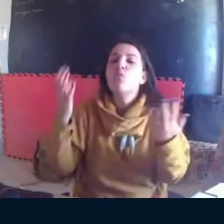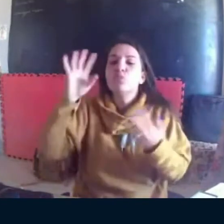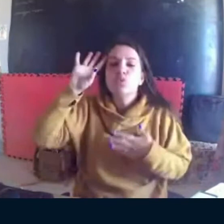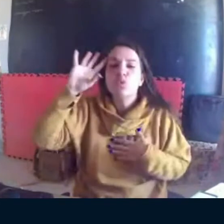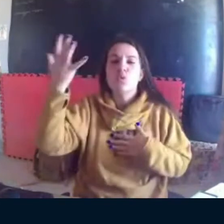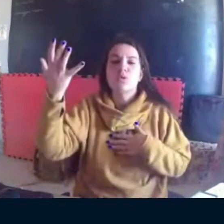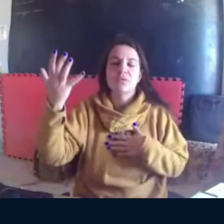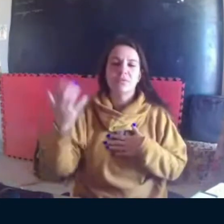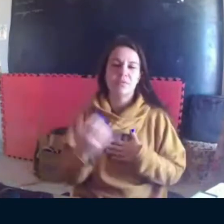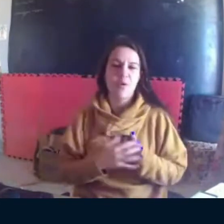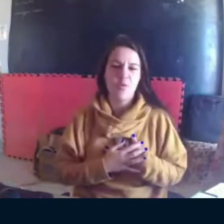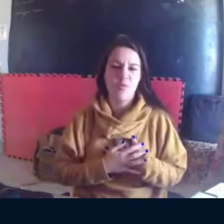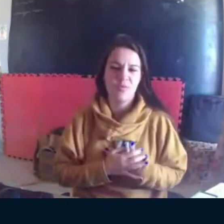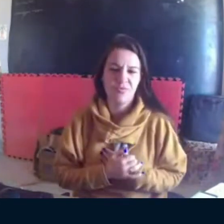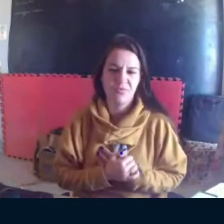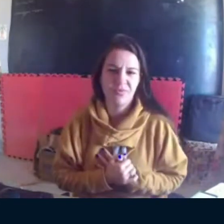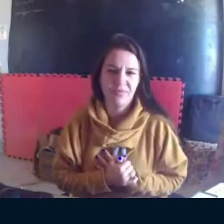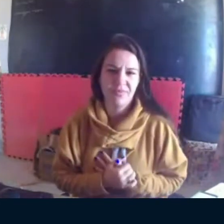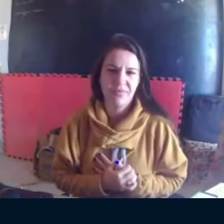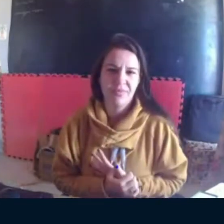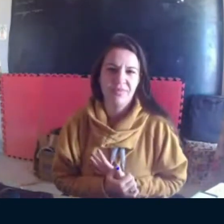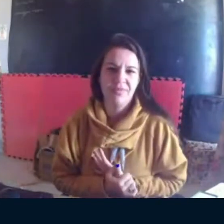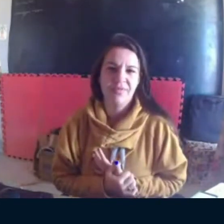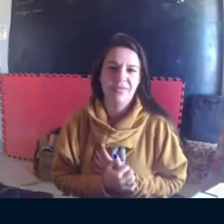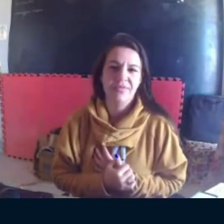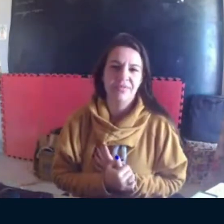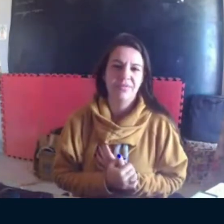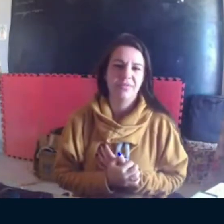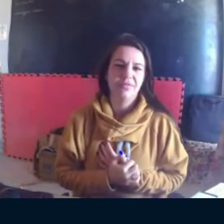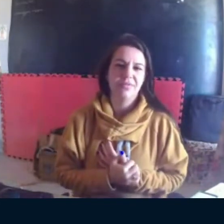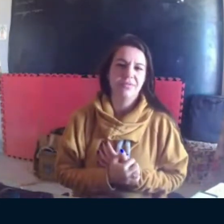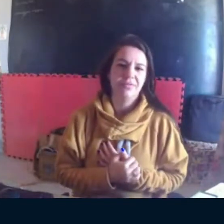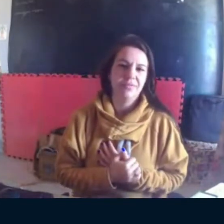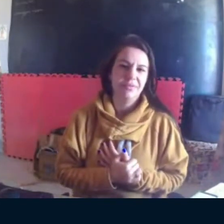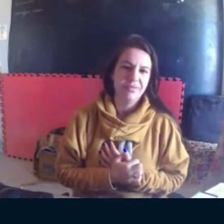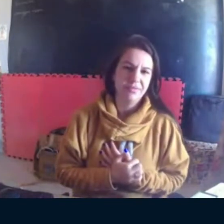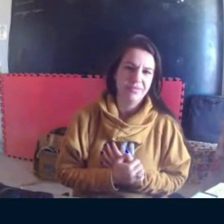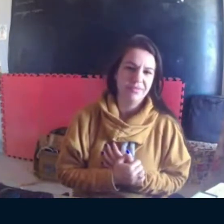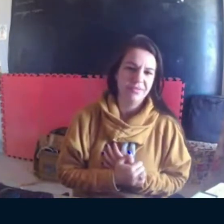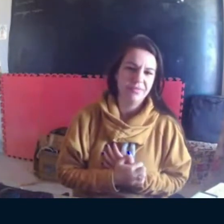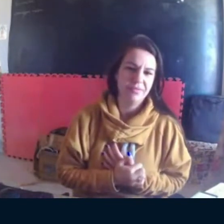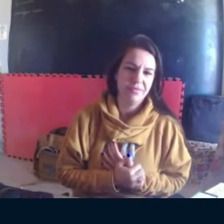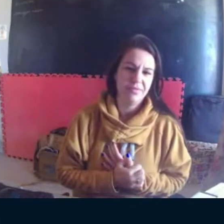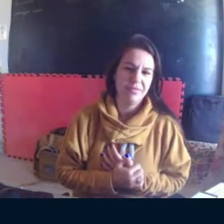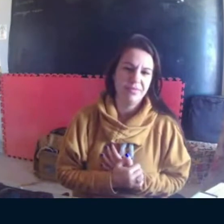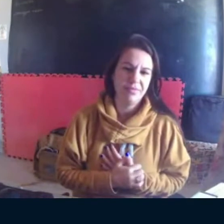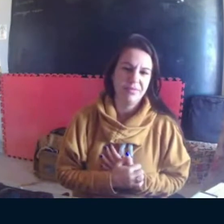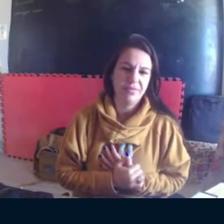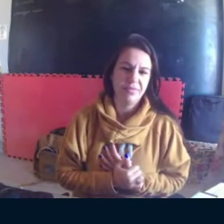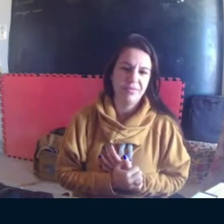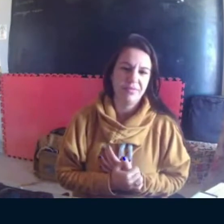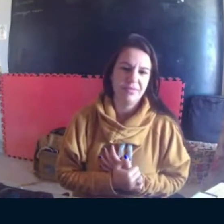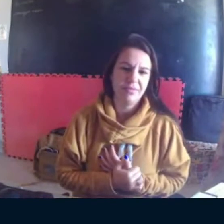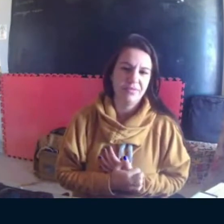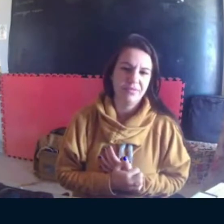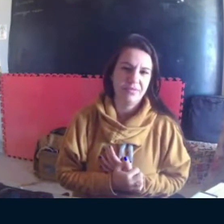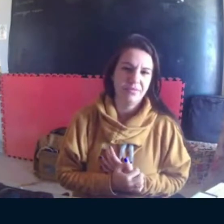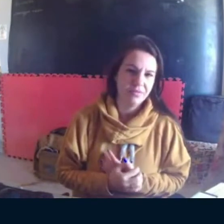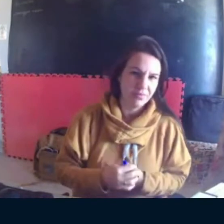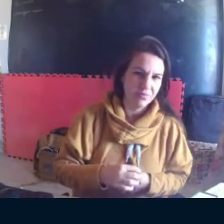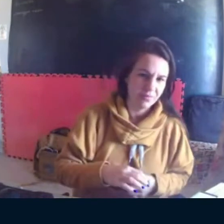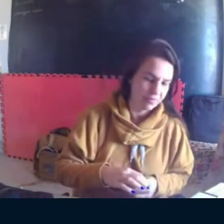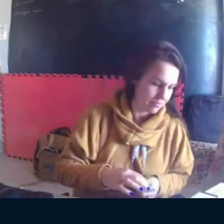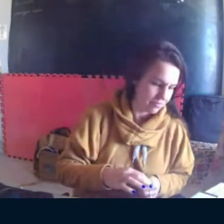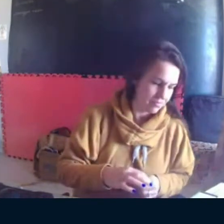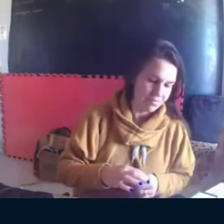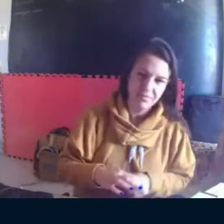uso verbal da primeira pessoa, talvez, mas a solução disso em relação à criança? E, além disso, o uso verbal da primeira